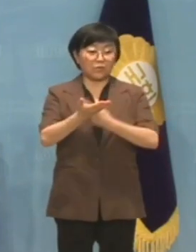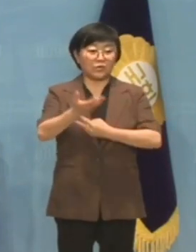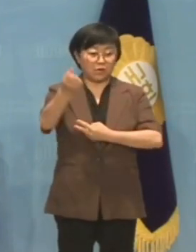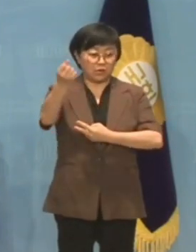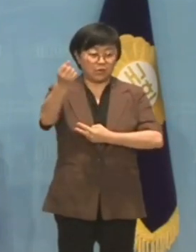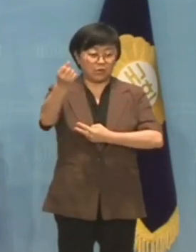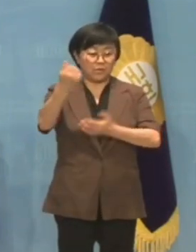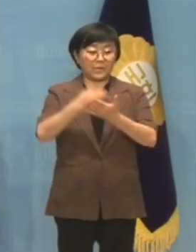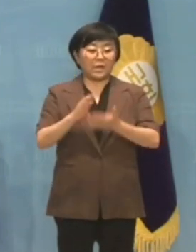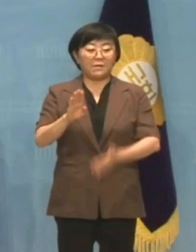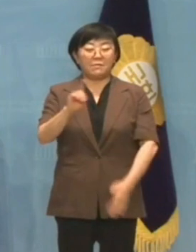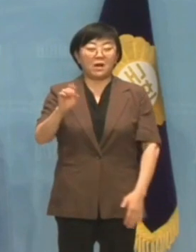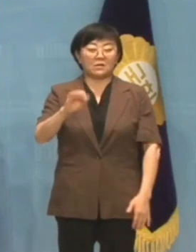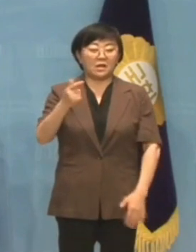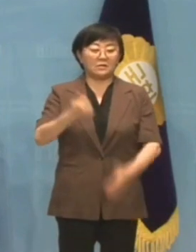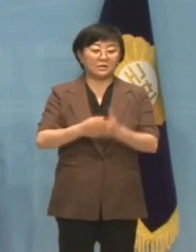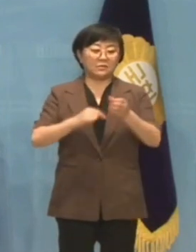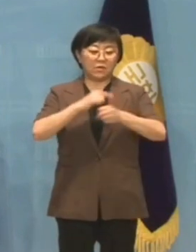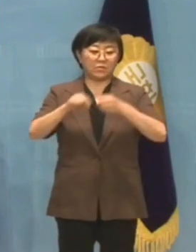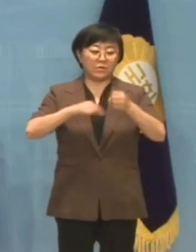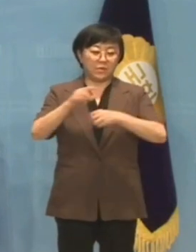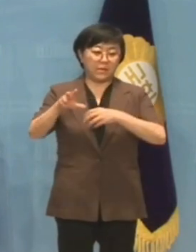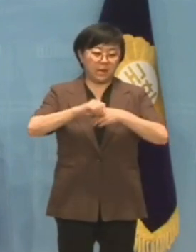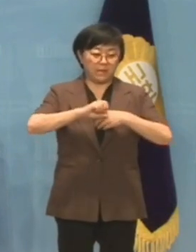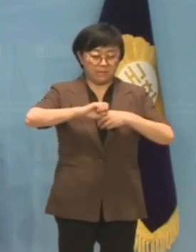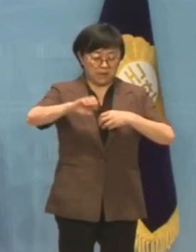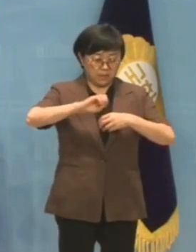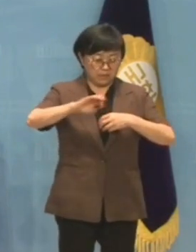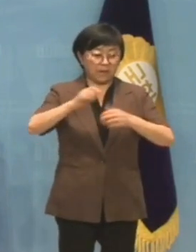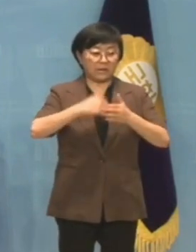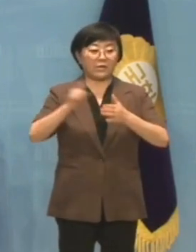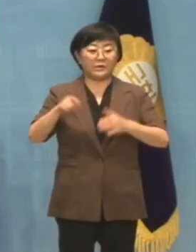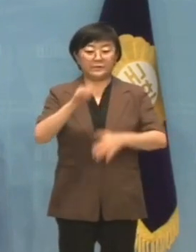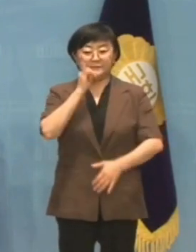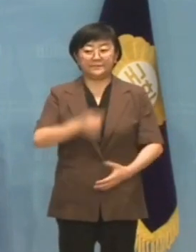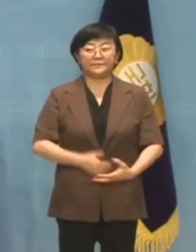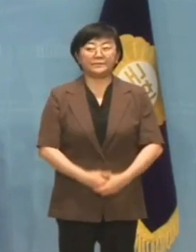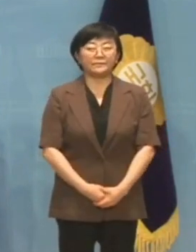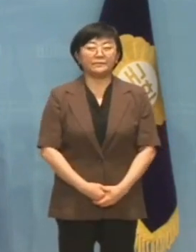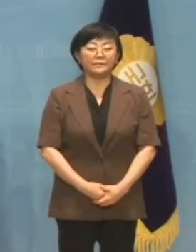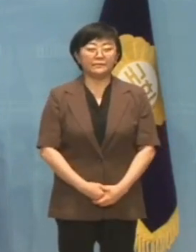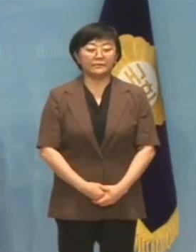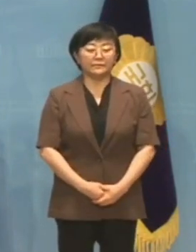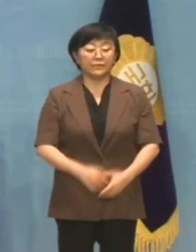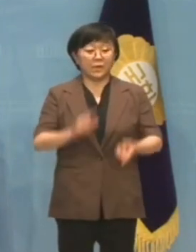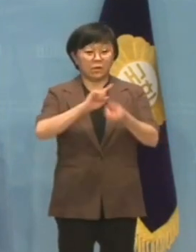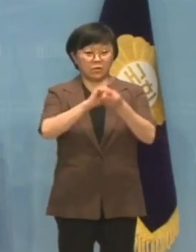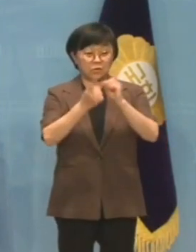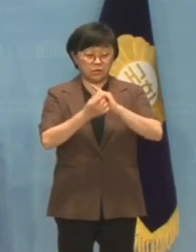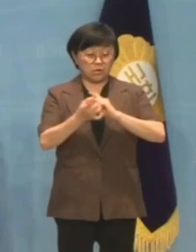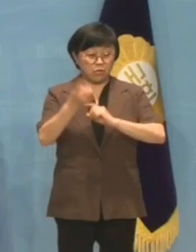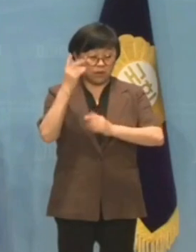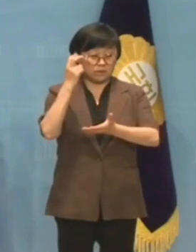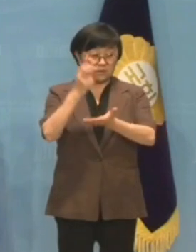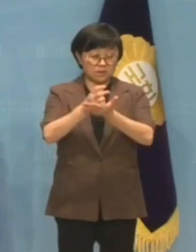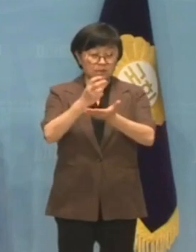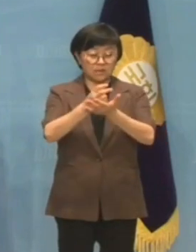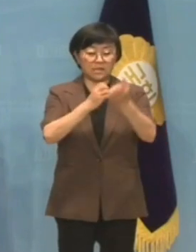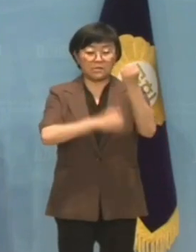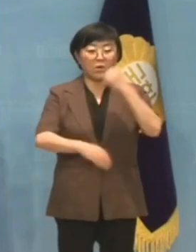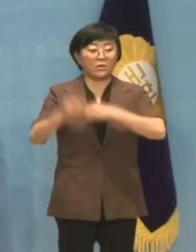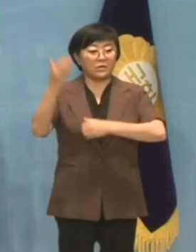방사능 오염수로 남은 반컵을 채우고 있습니다. 상호주의 원칙이라는 외교의 기본